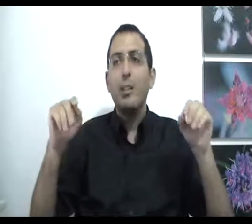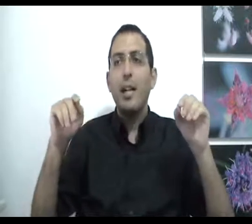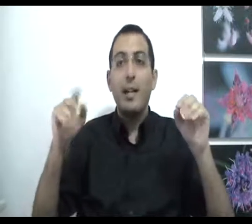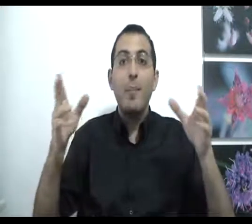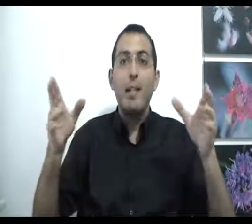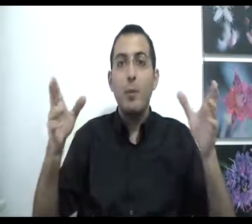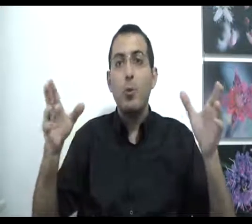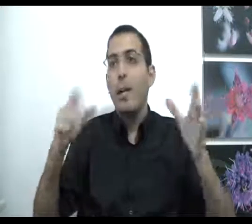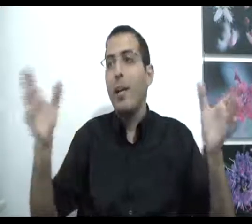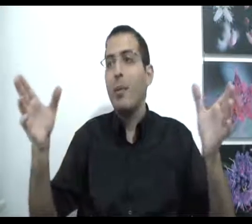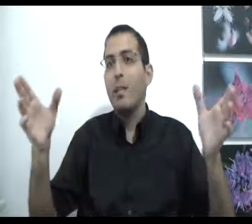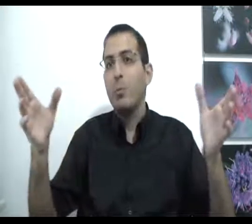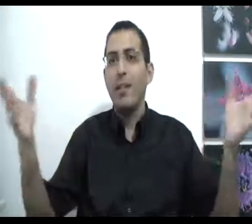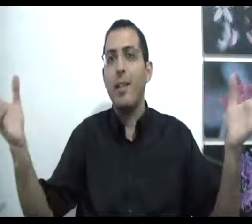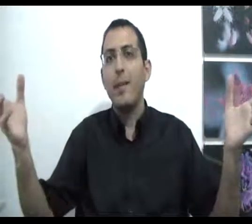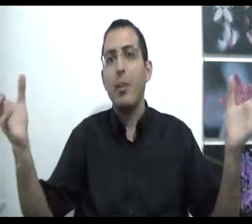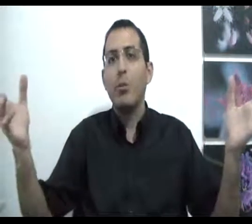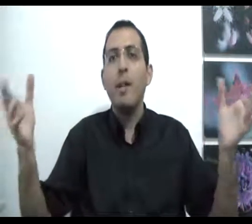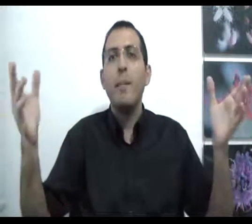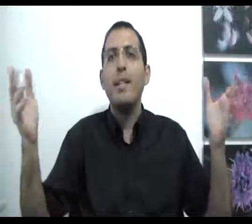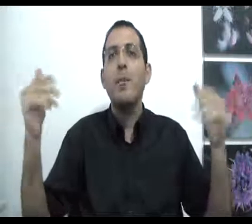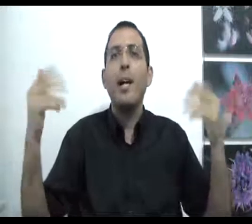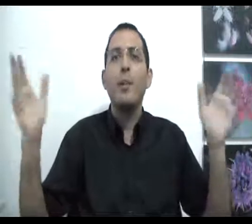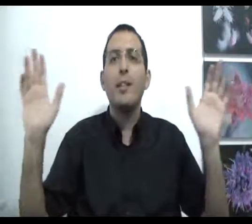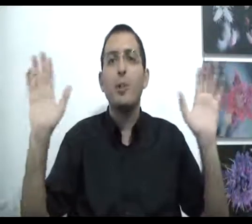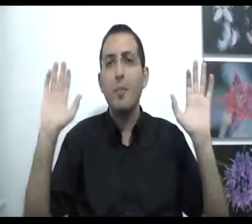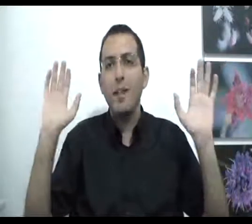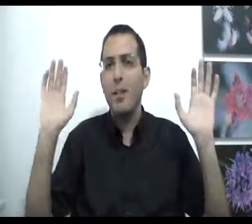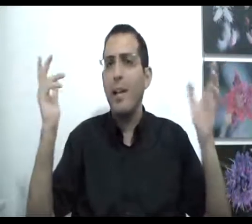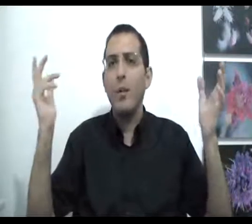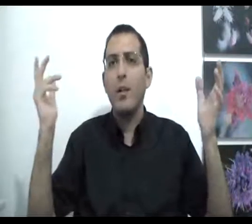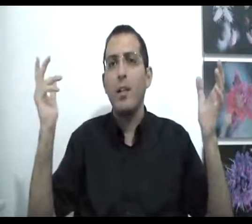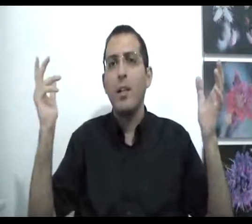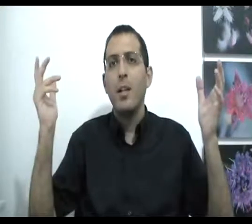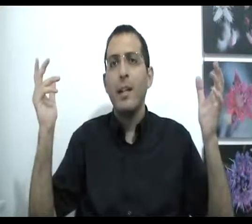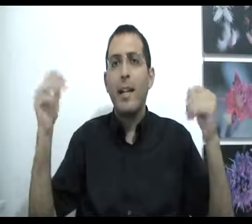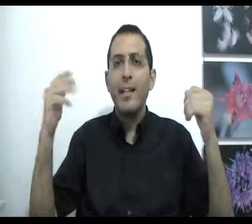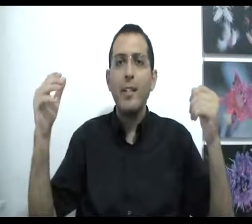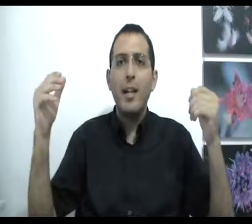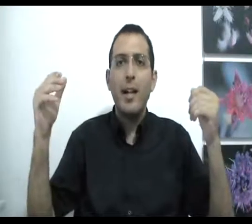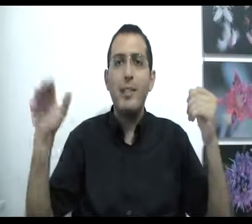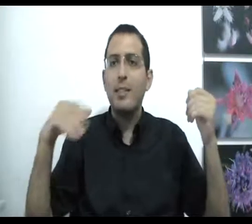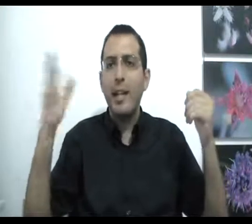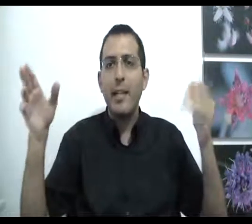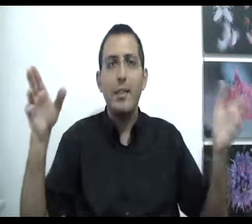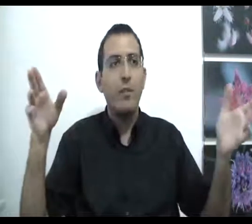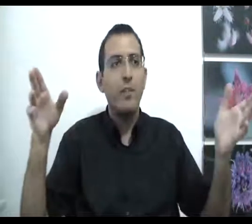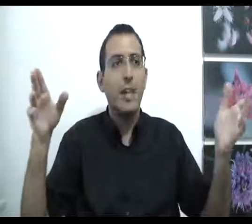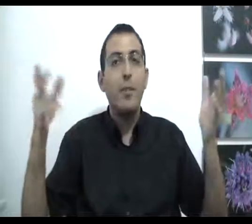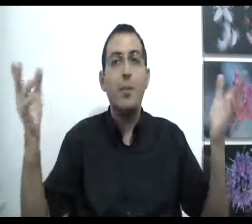כי אם בן אדם לדוגמה לא היה יודע שום דבר גם היה לו טוב אם בן אדם לא היה יודע שום דבר לא היה לו רע כי כדי שיהיה לחברה אתה צריך להגיד זה טוב וזה רע ואם אתה